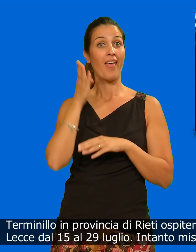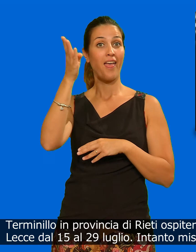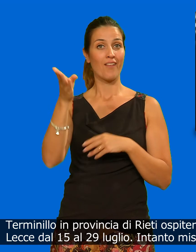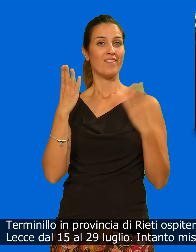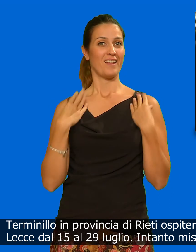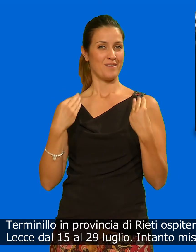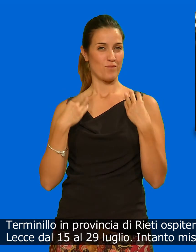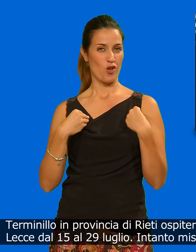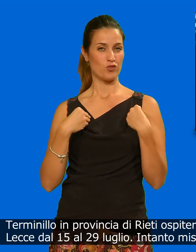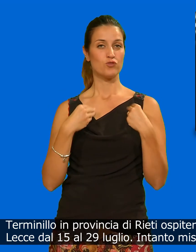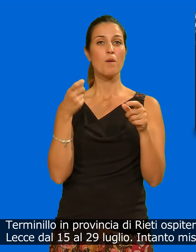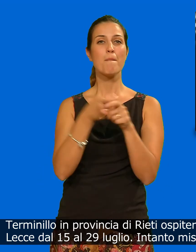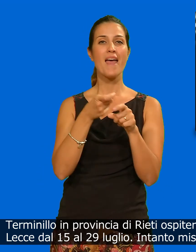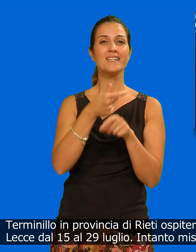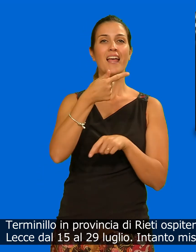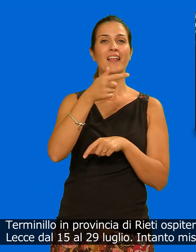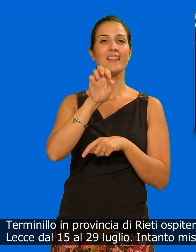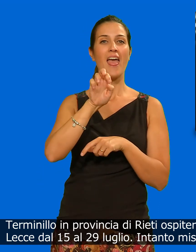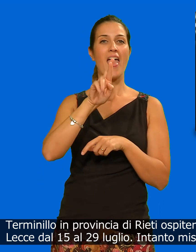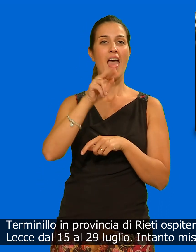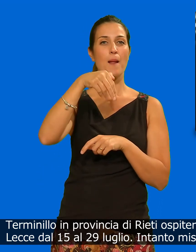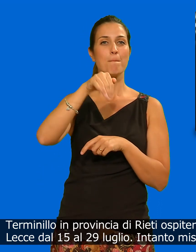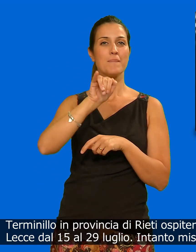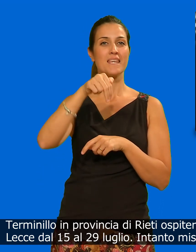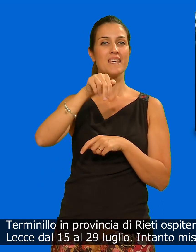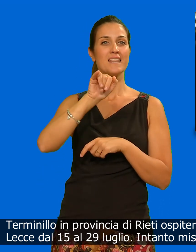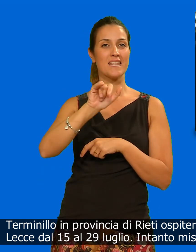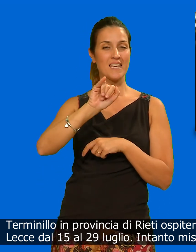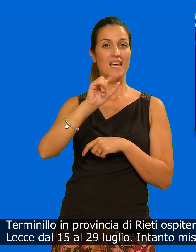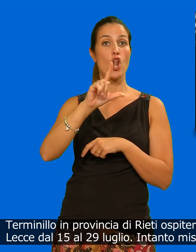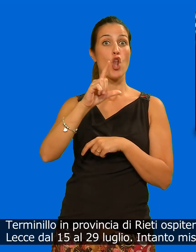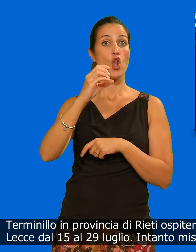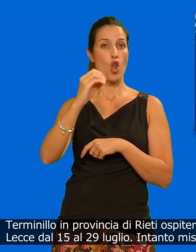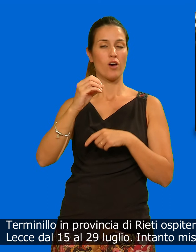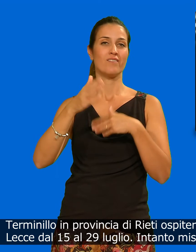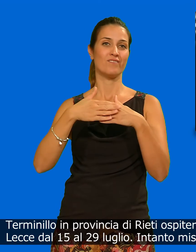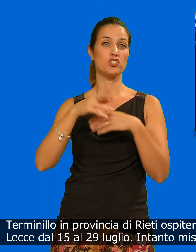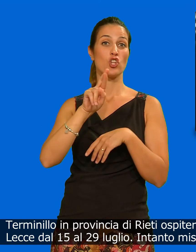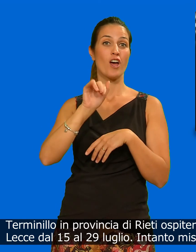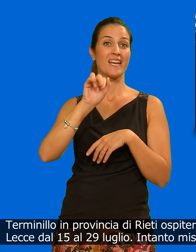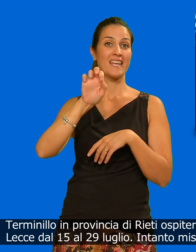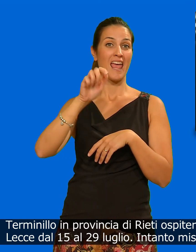ospiterà il ritiro precampionato del lecce dal 15 al 29 luglio